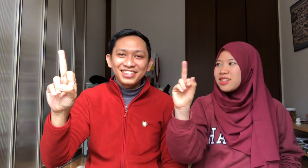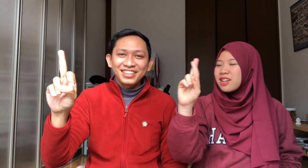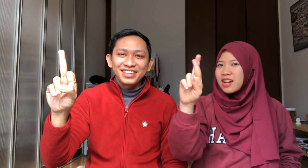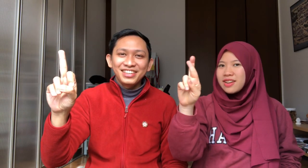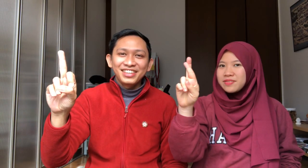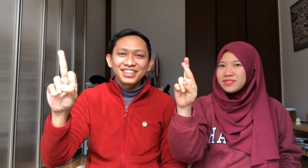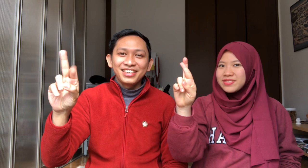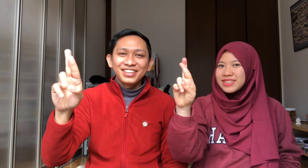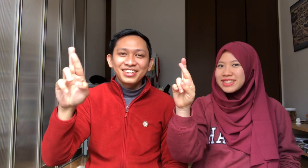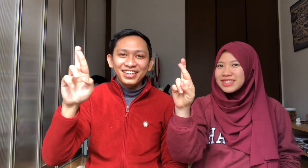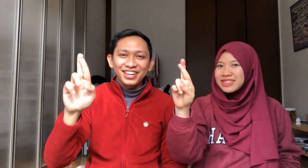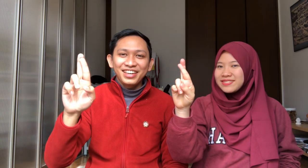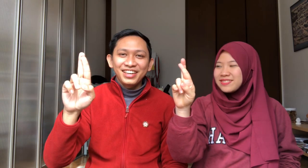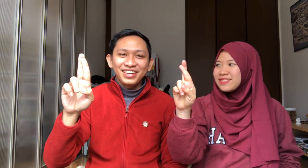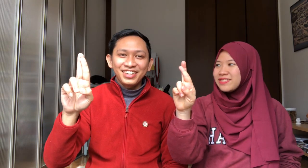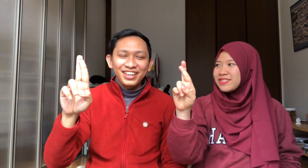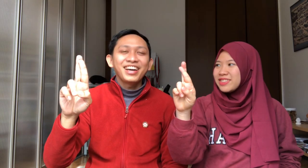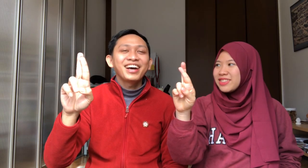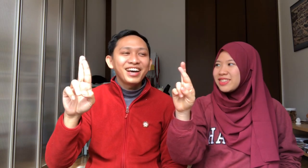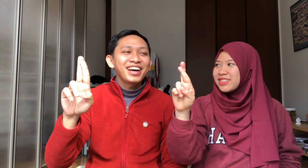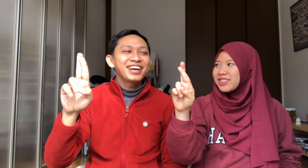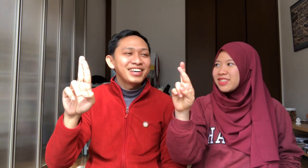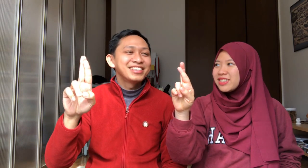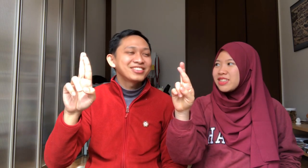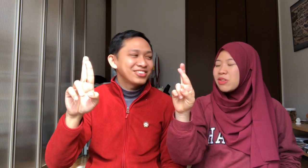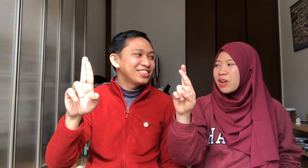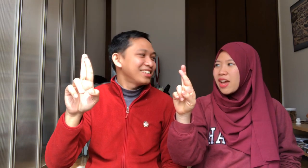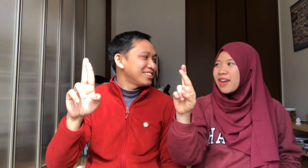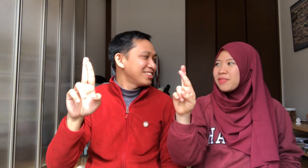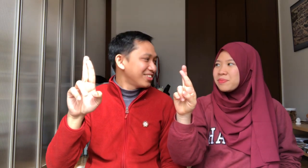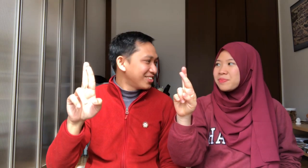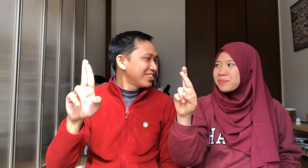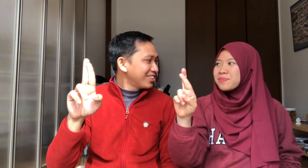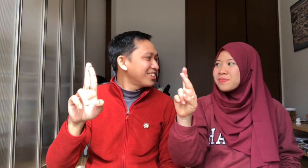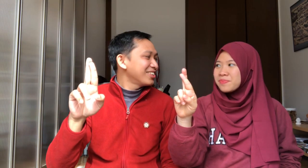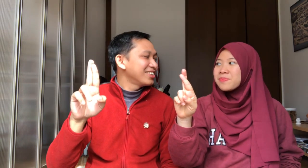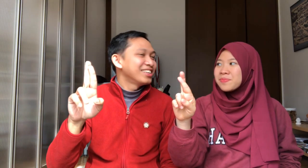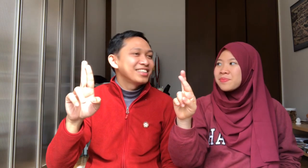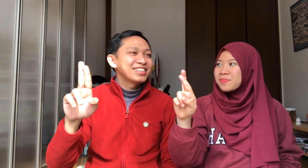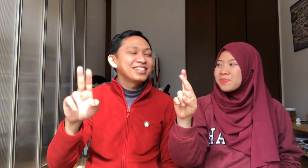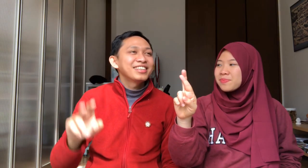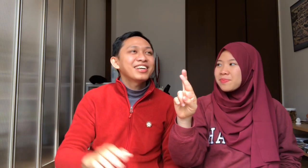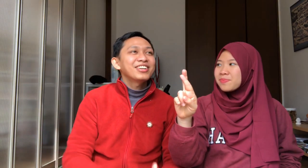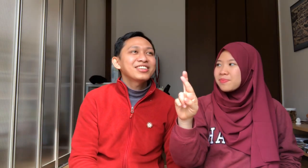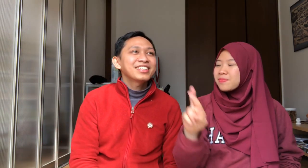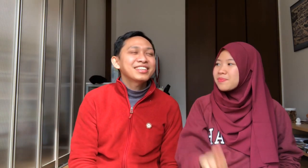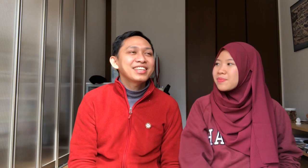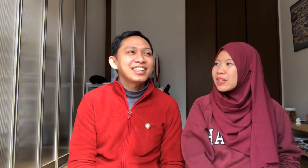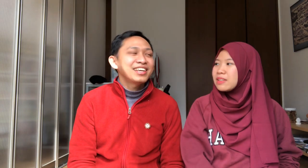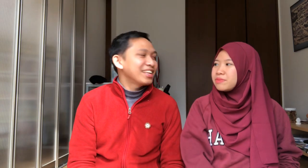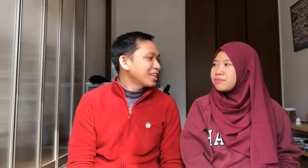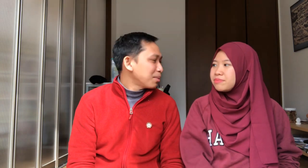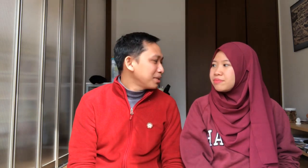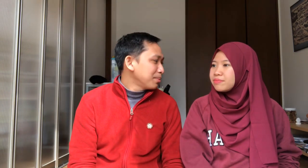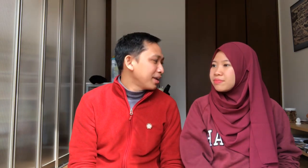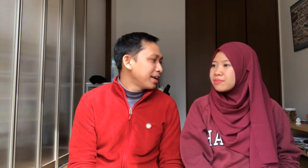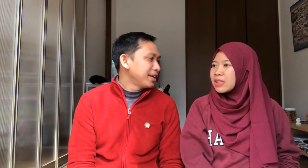Ra Ra Ah Seru ya Jadi, kalau kita Lengkapnya gimana